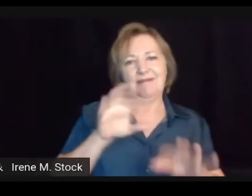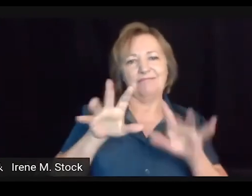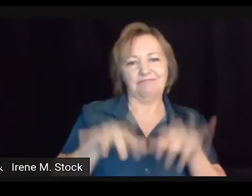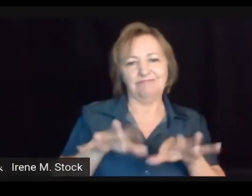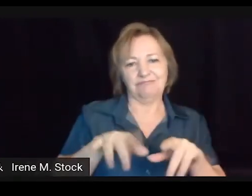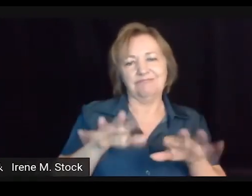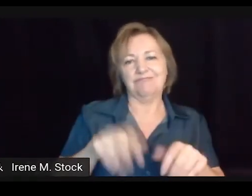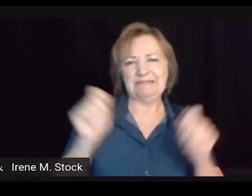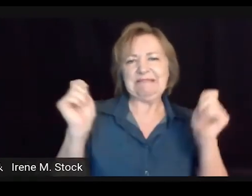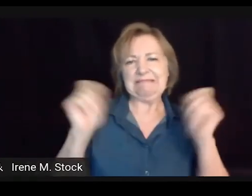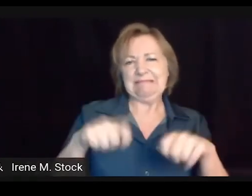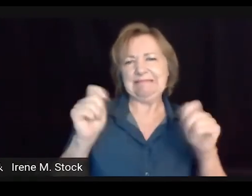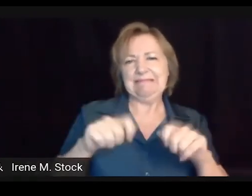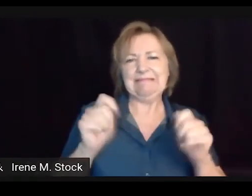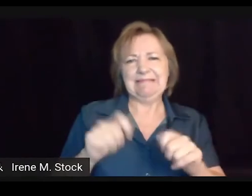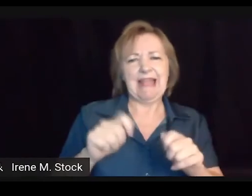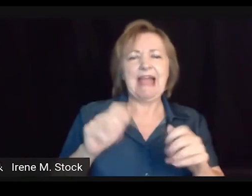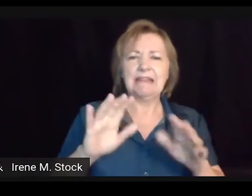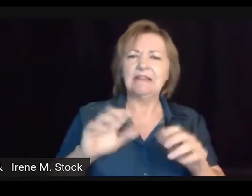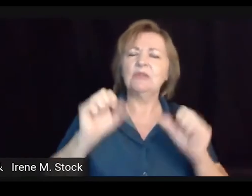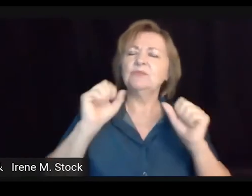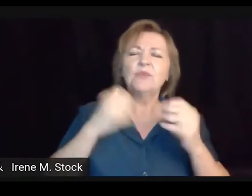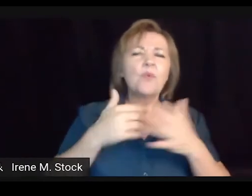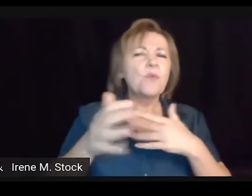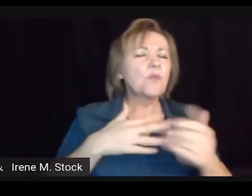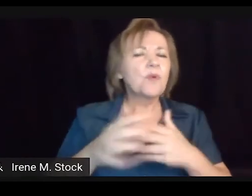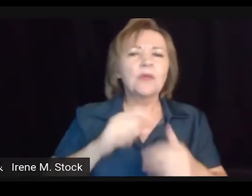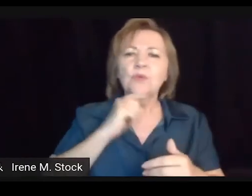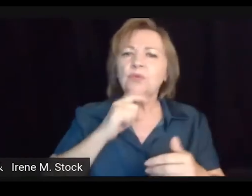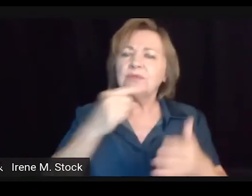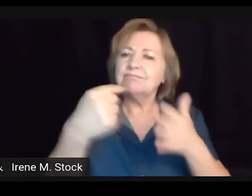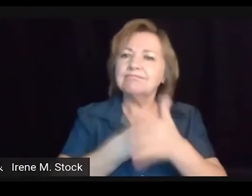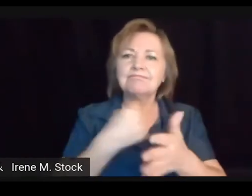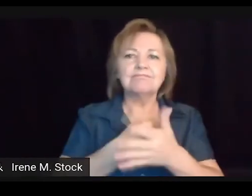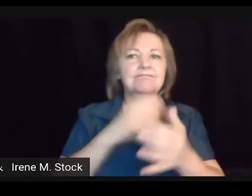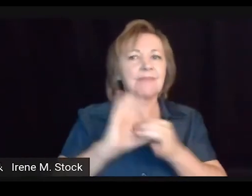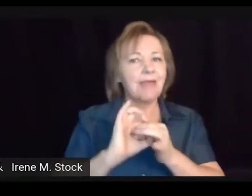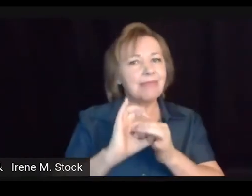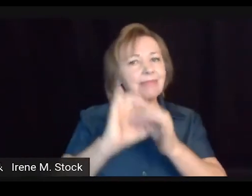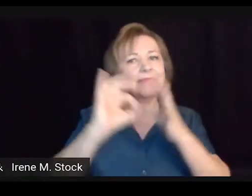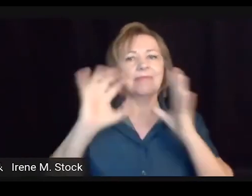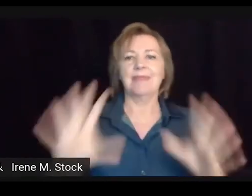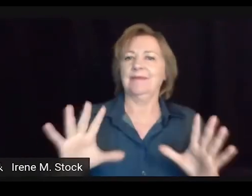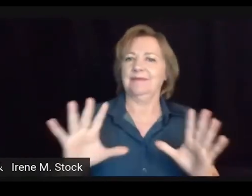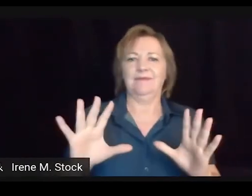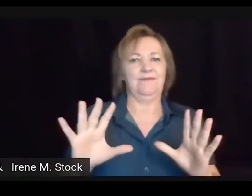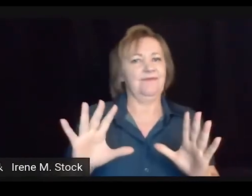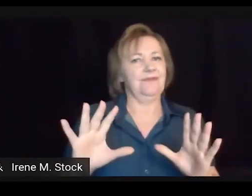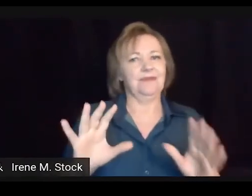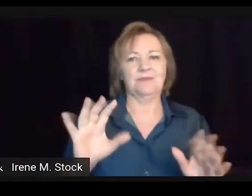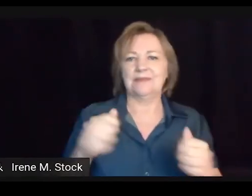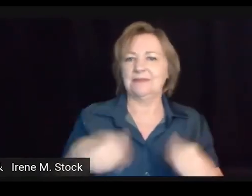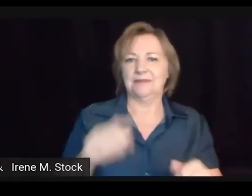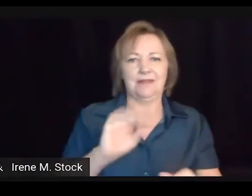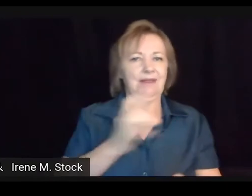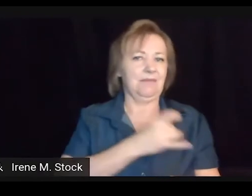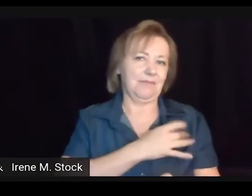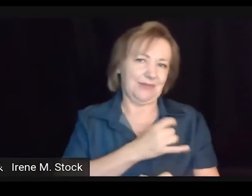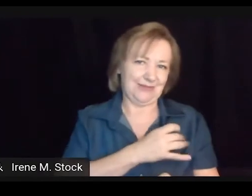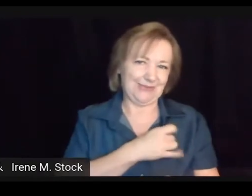L2. E a gente pode conversar. Nós conseguiremos nos comunicar. Né? Perguntem.